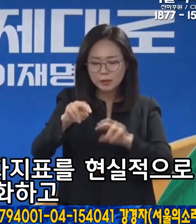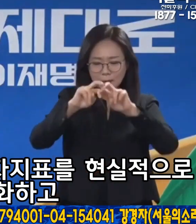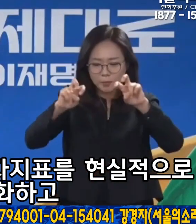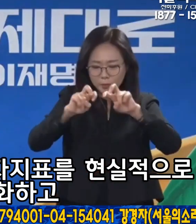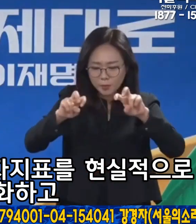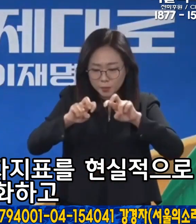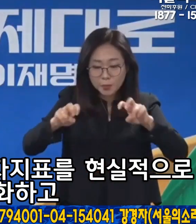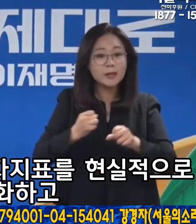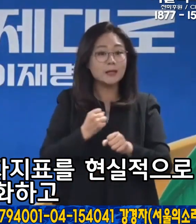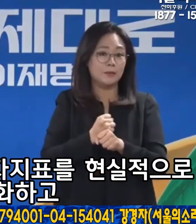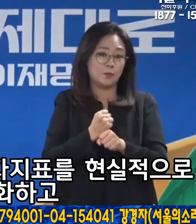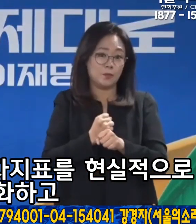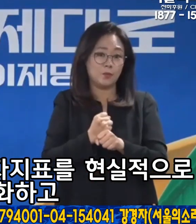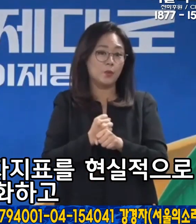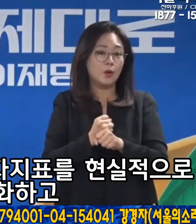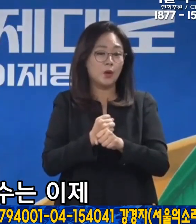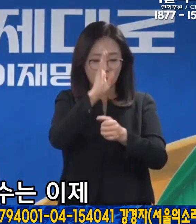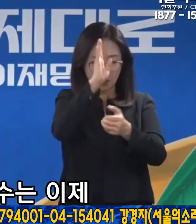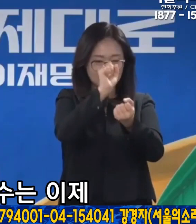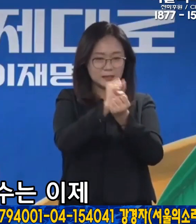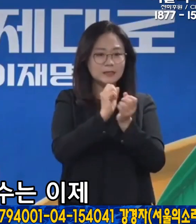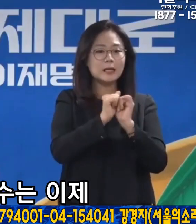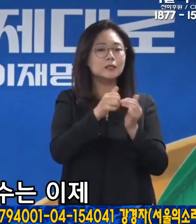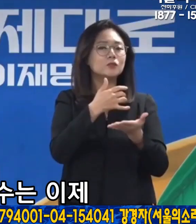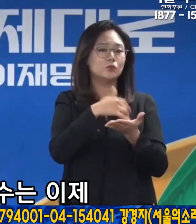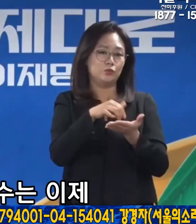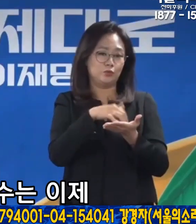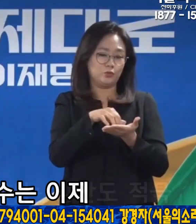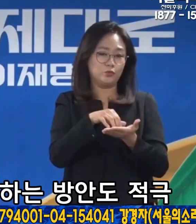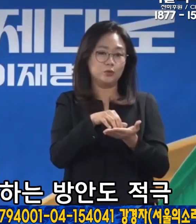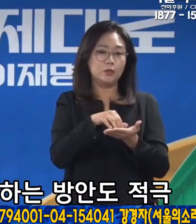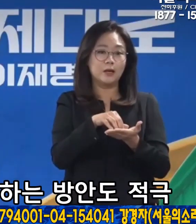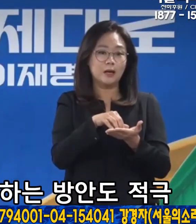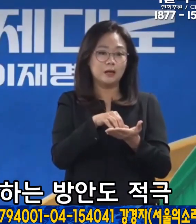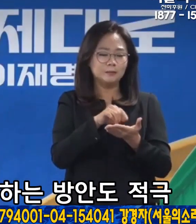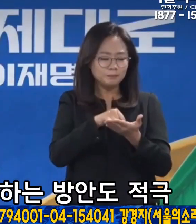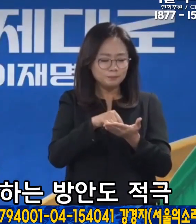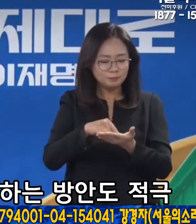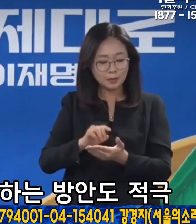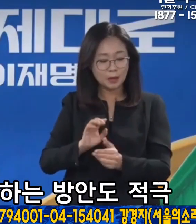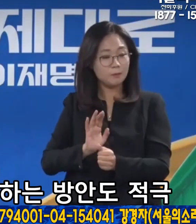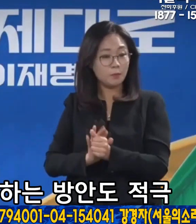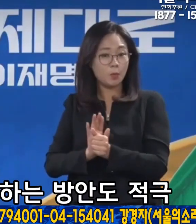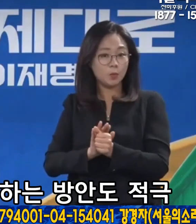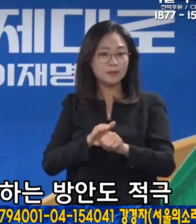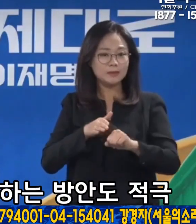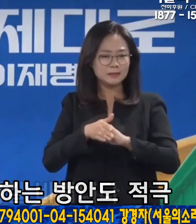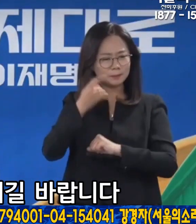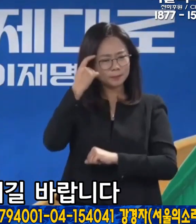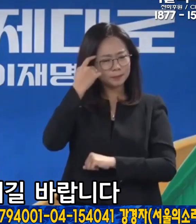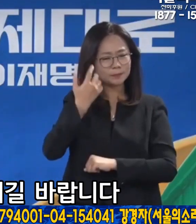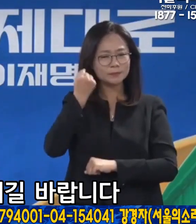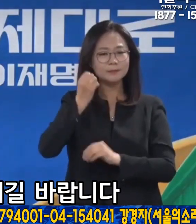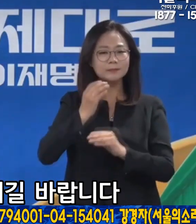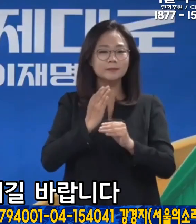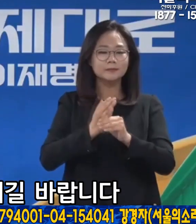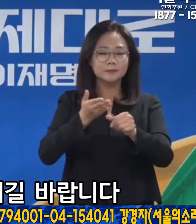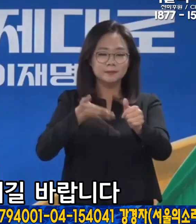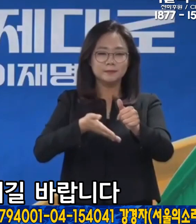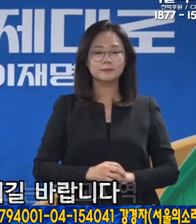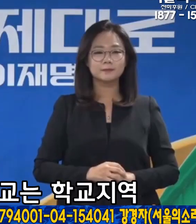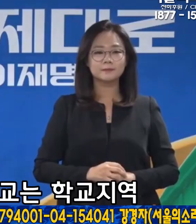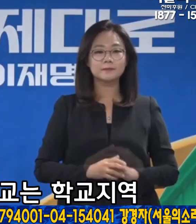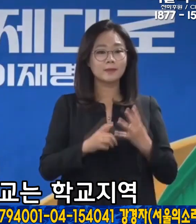지표를 현실적으로 세분화하고 확진자 수는 이제 보조 지표로 활용하는 방안도 적극 검토해 주시길